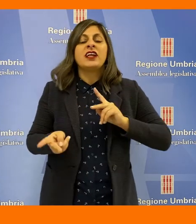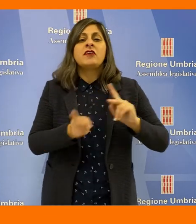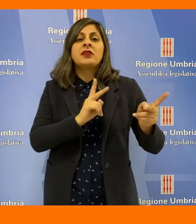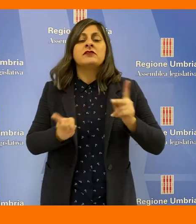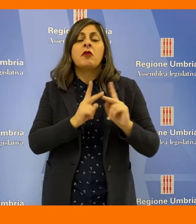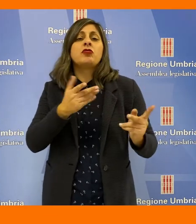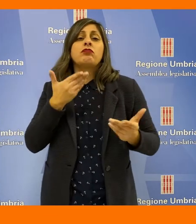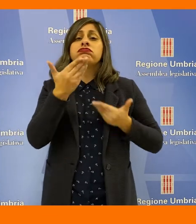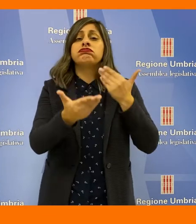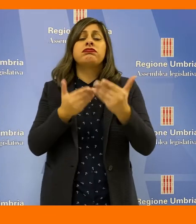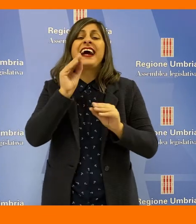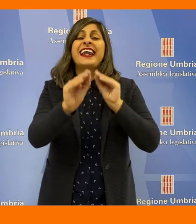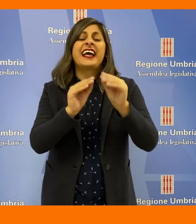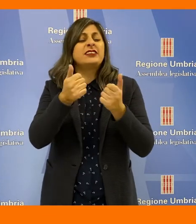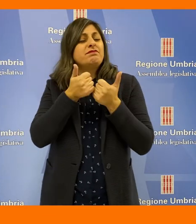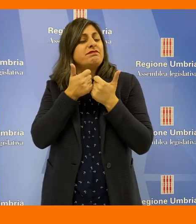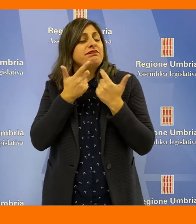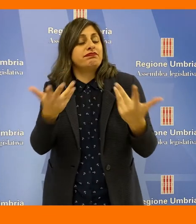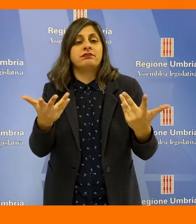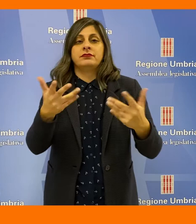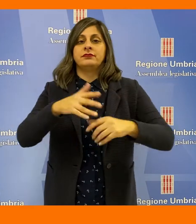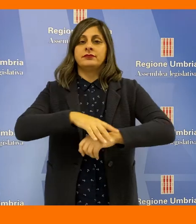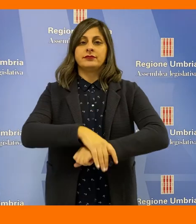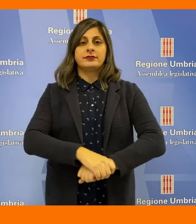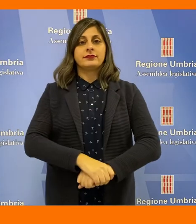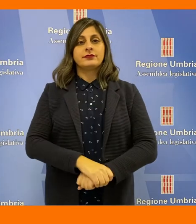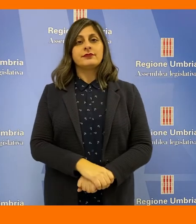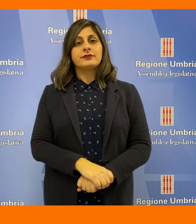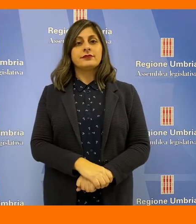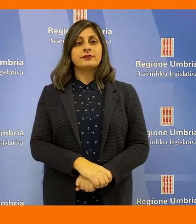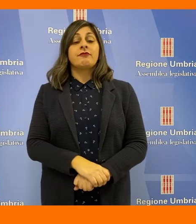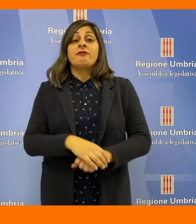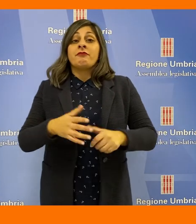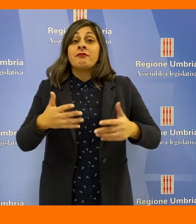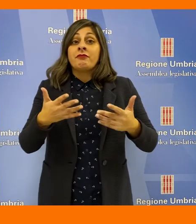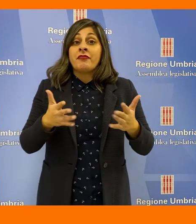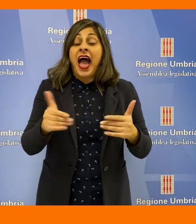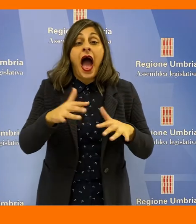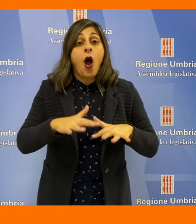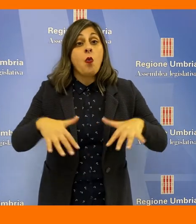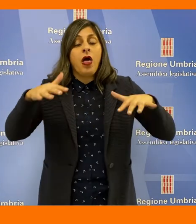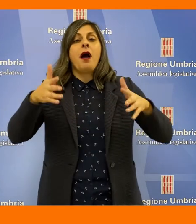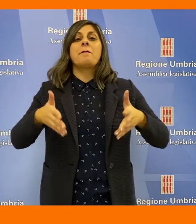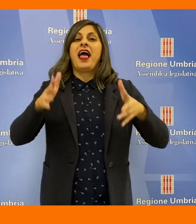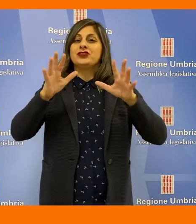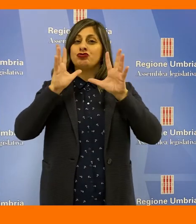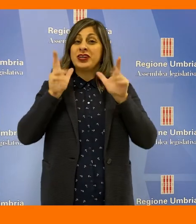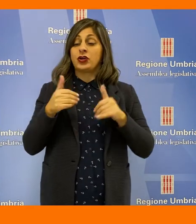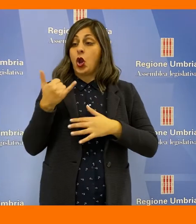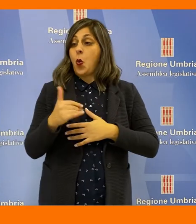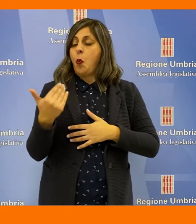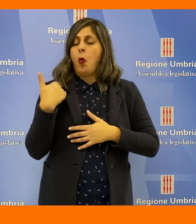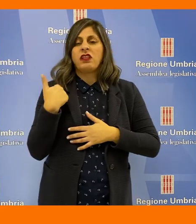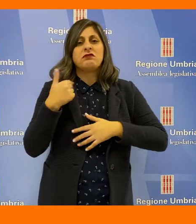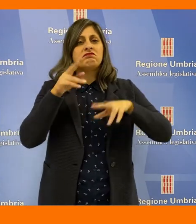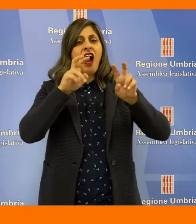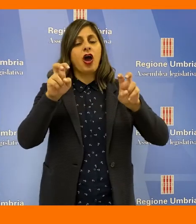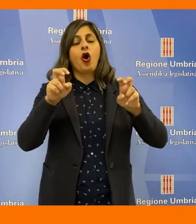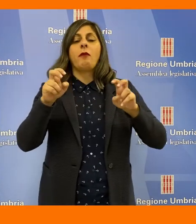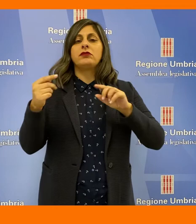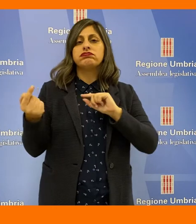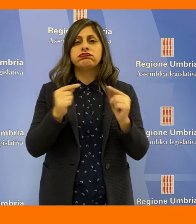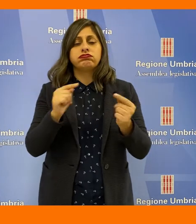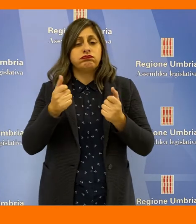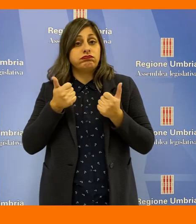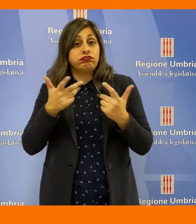trasferimento sono tra le richieste più comuni tra i detenuti. L'Aula di Palazzo Cesaroni ha affrontato, nell